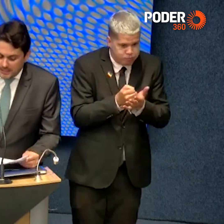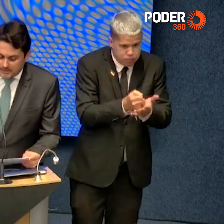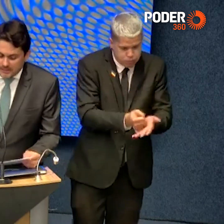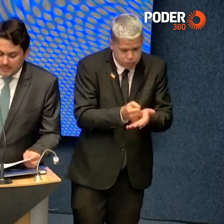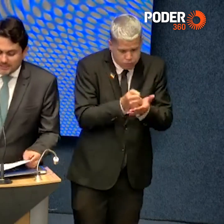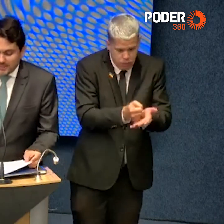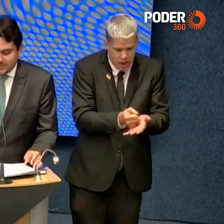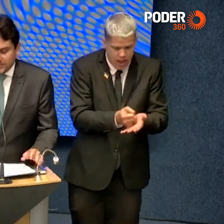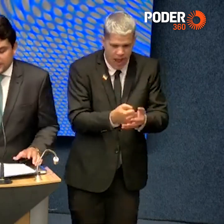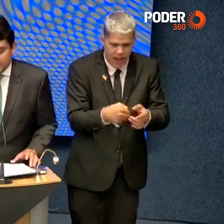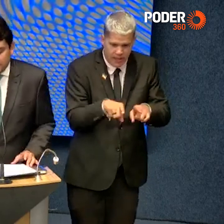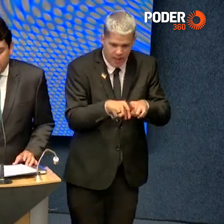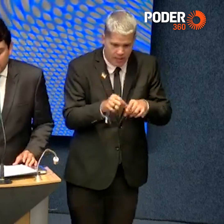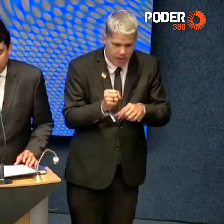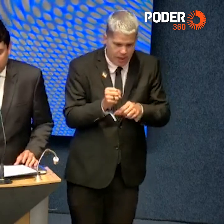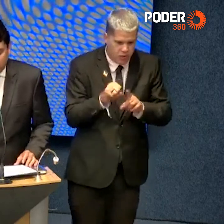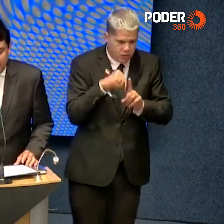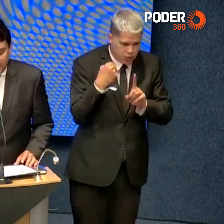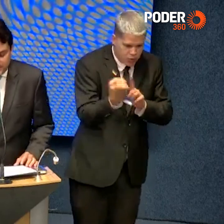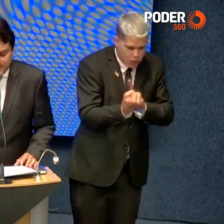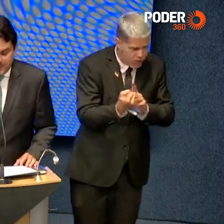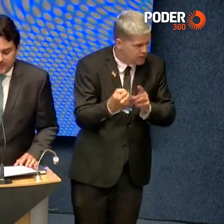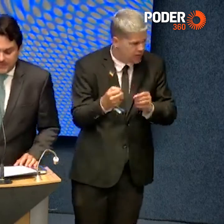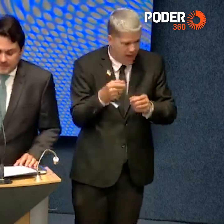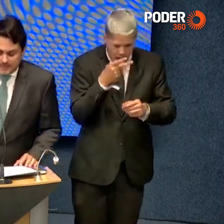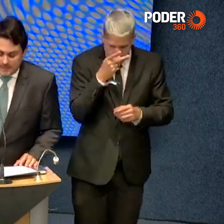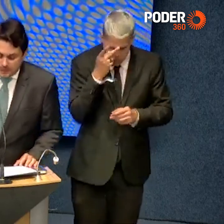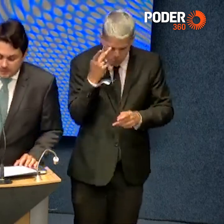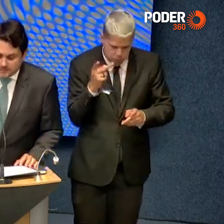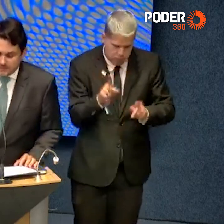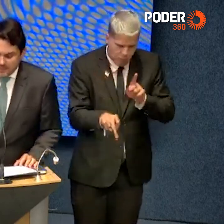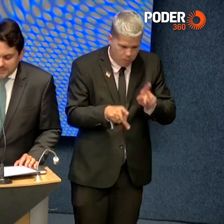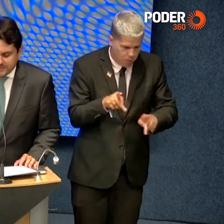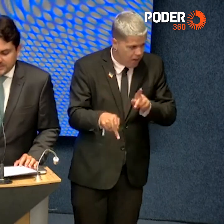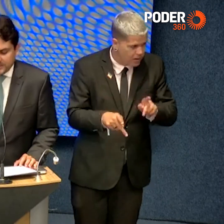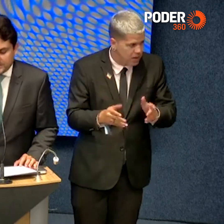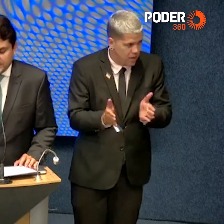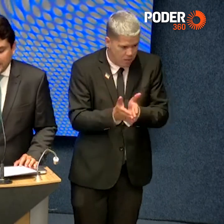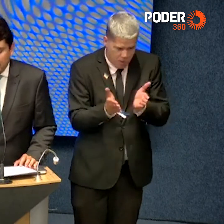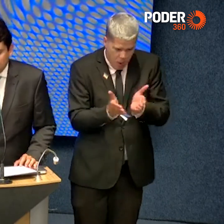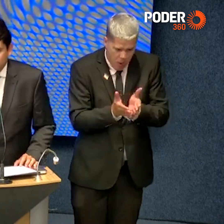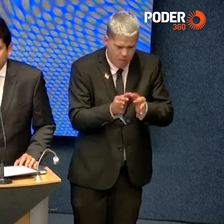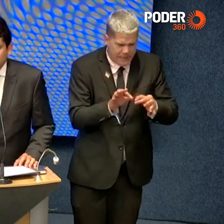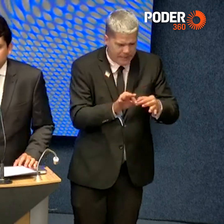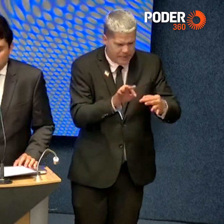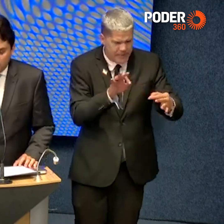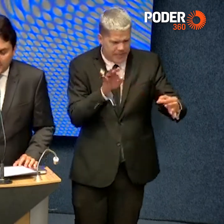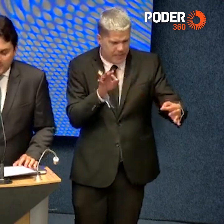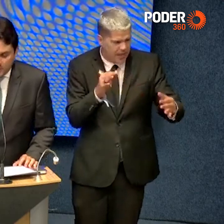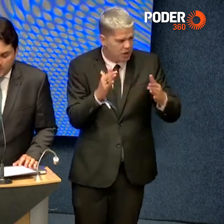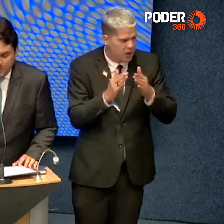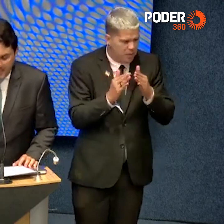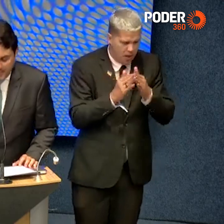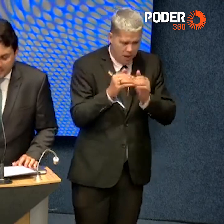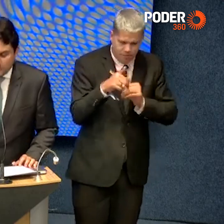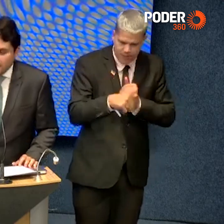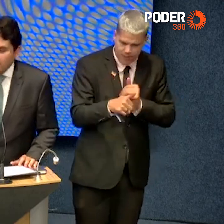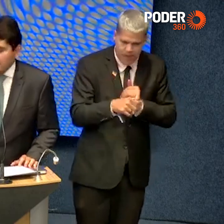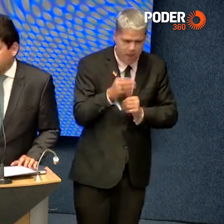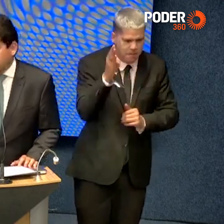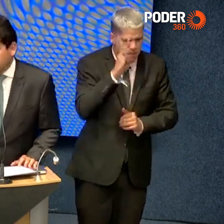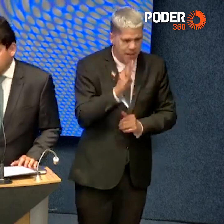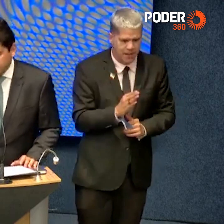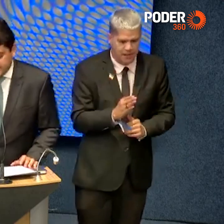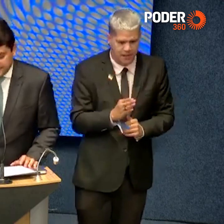sociais destinados à população carente e das regiões mais distantes através de sua incomparável